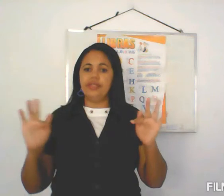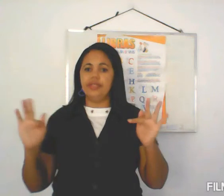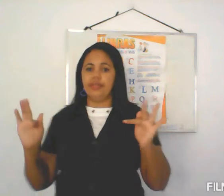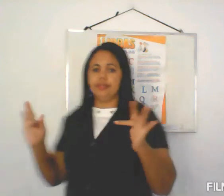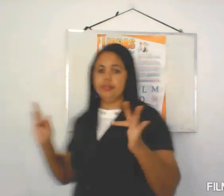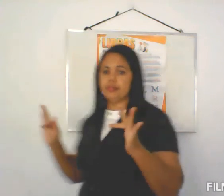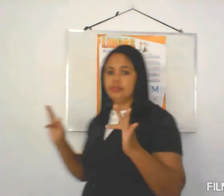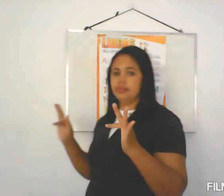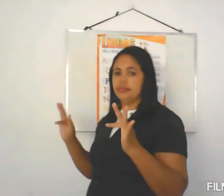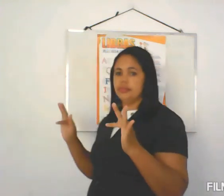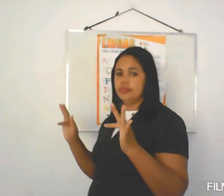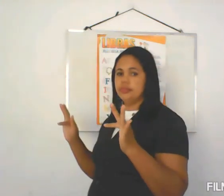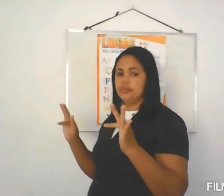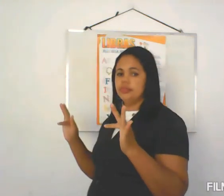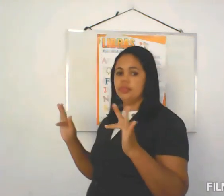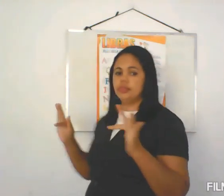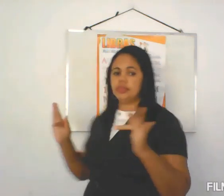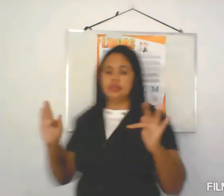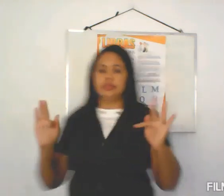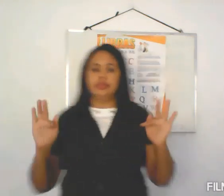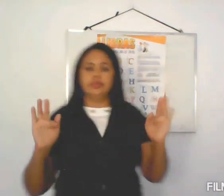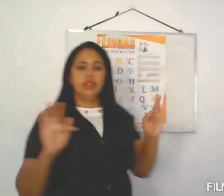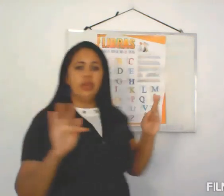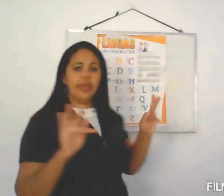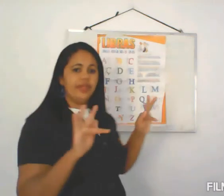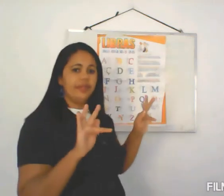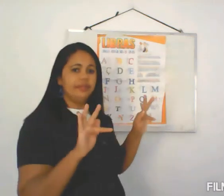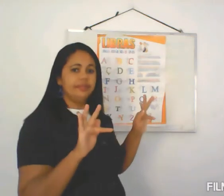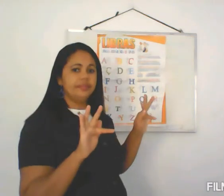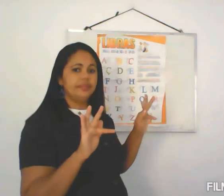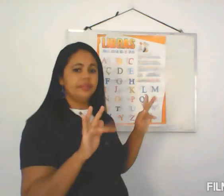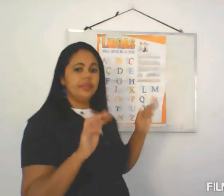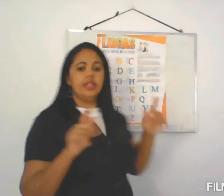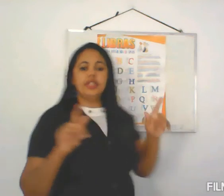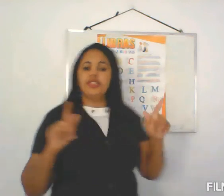F F G